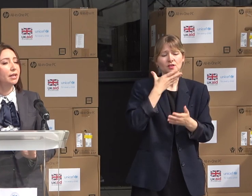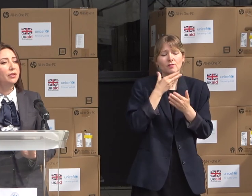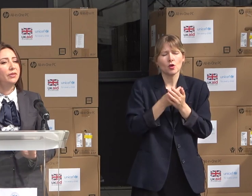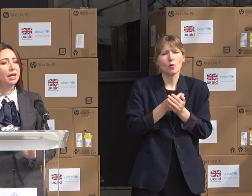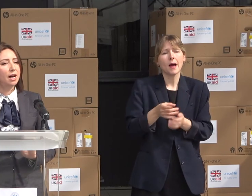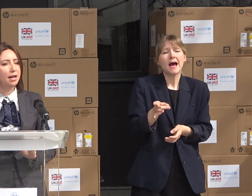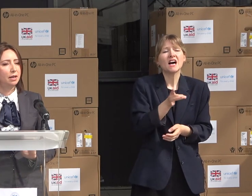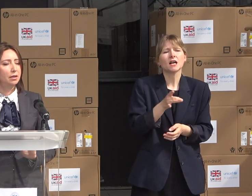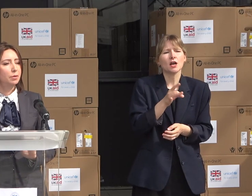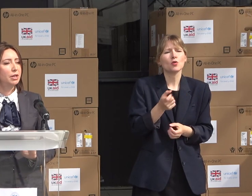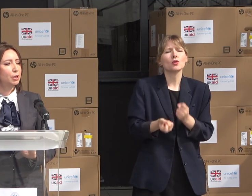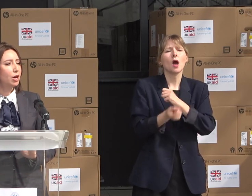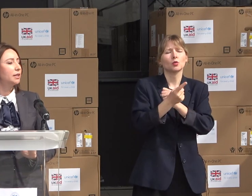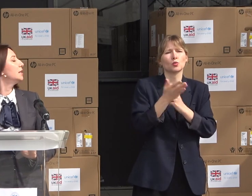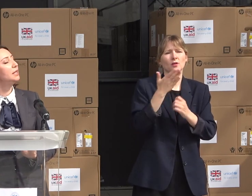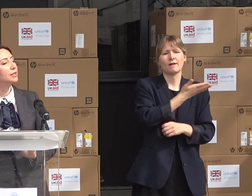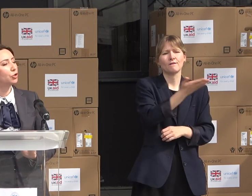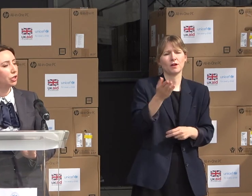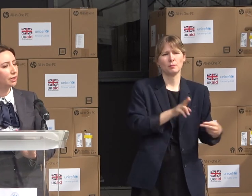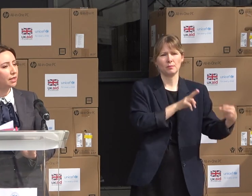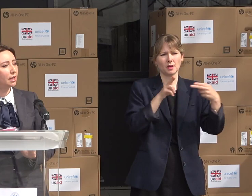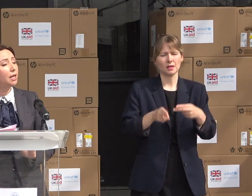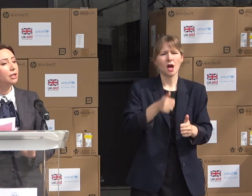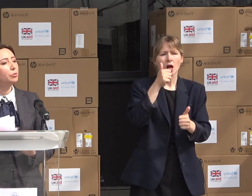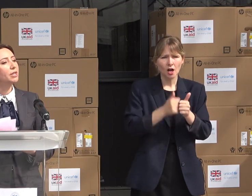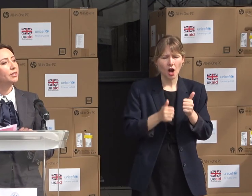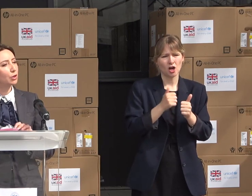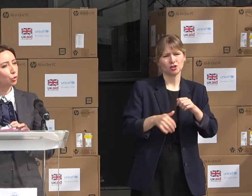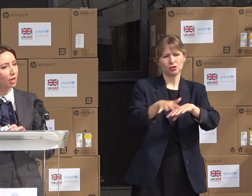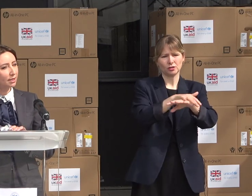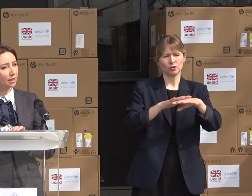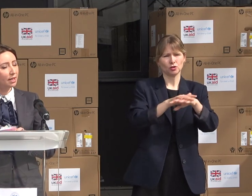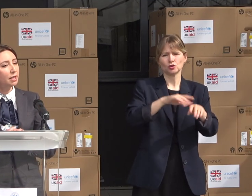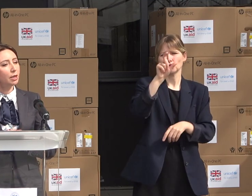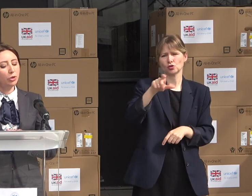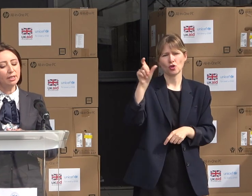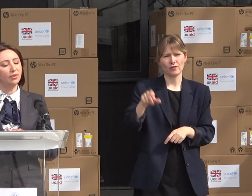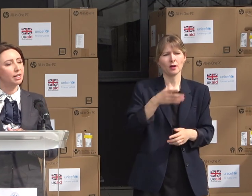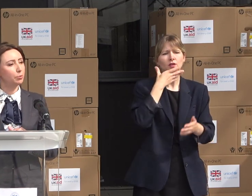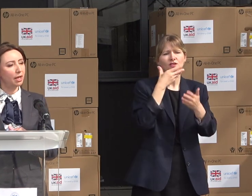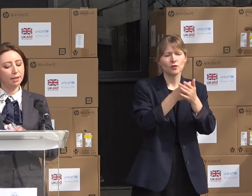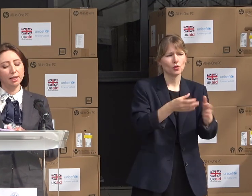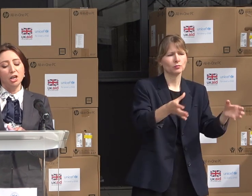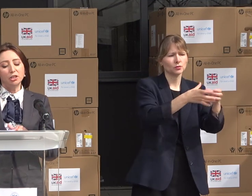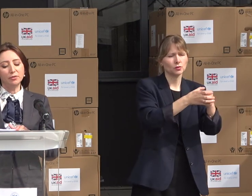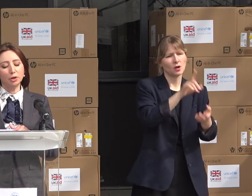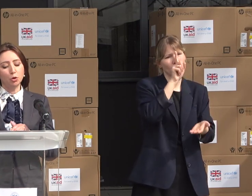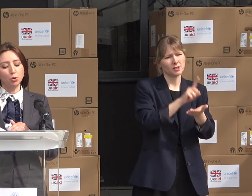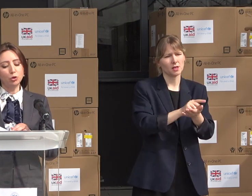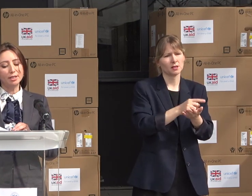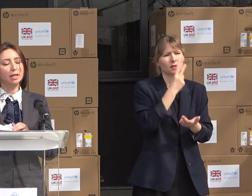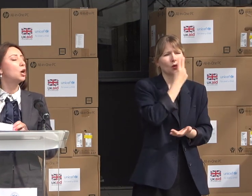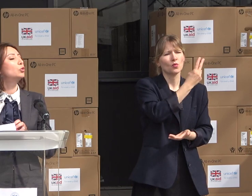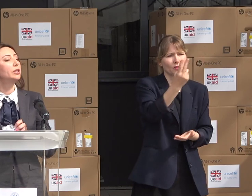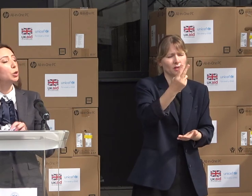Trebuie fiecare persoană din societate trebuie să vă cunoască, trebuie să vă respecte și să vă